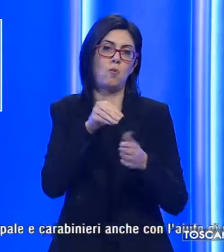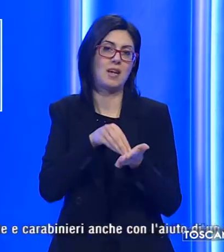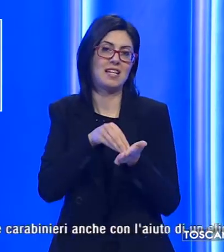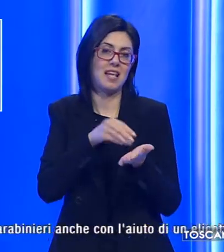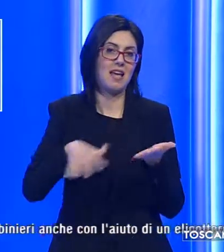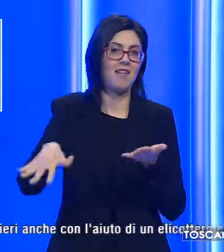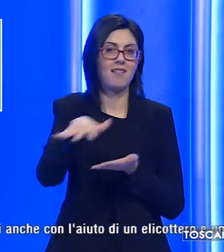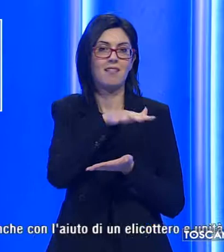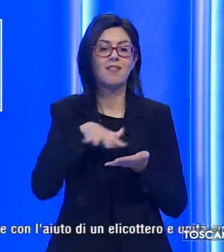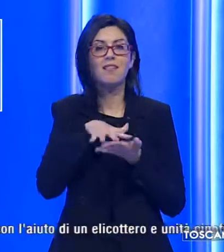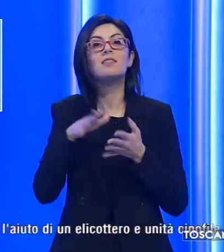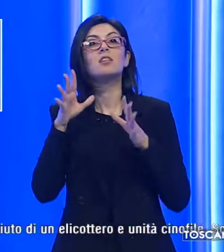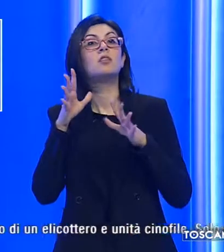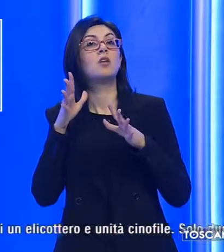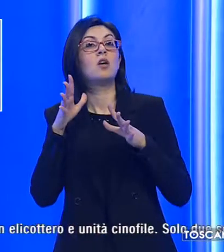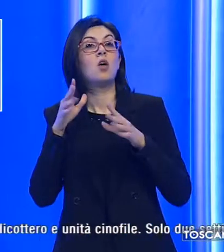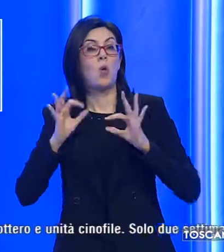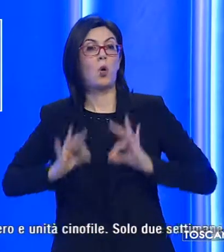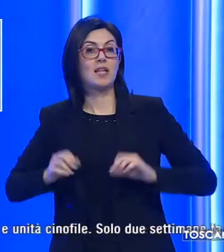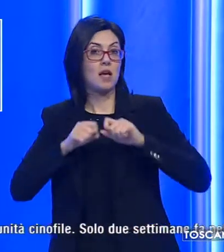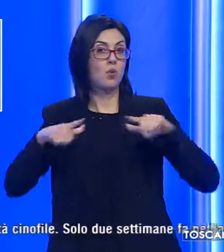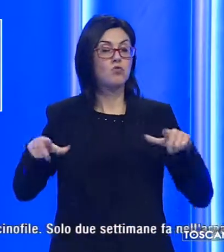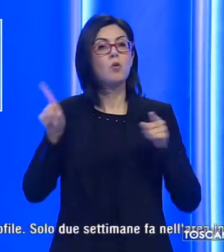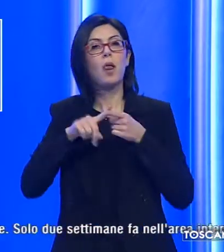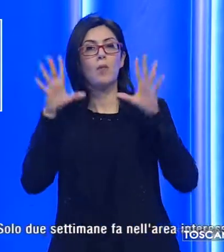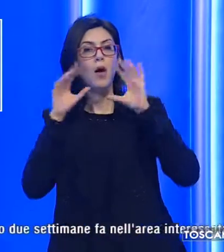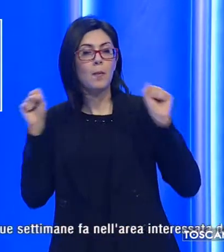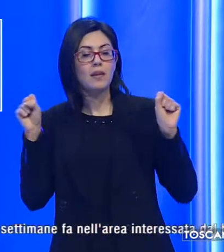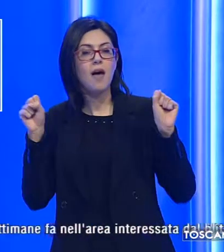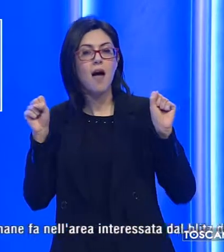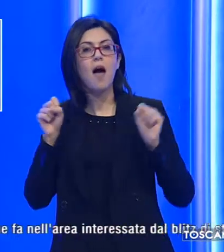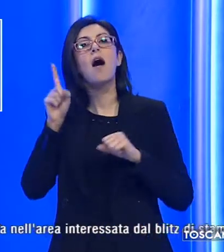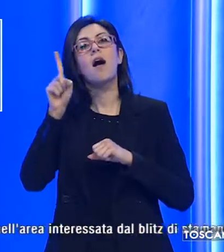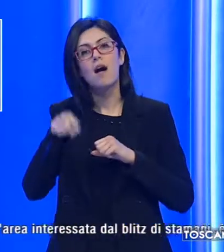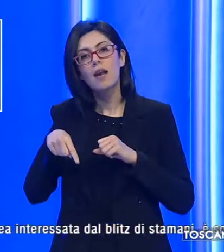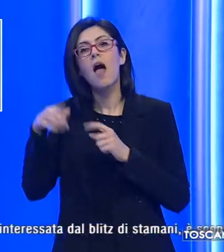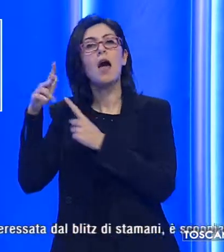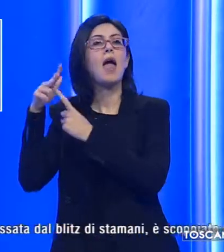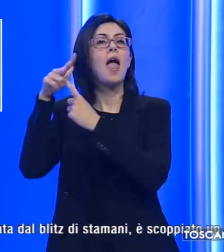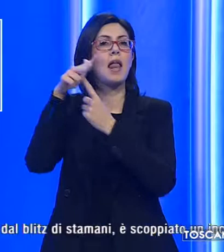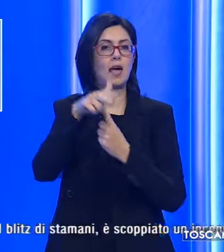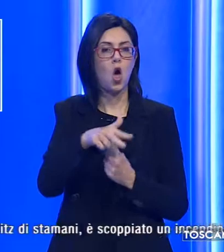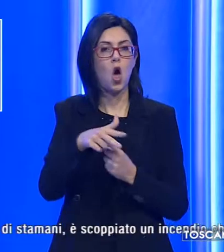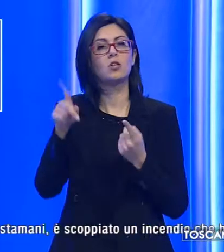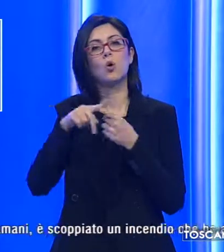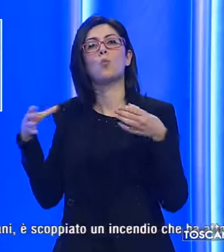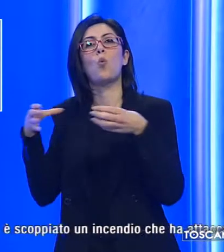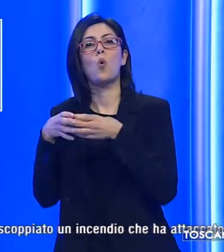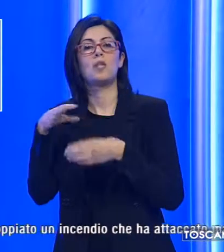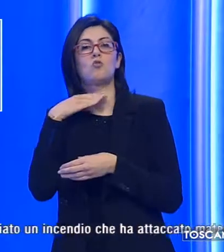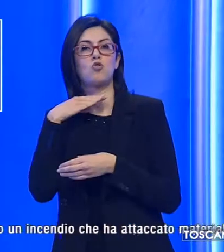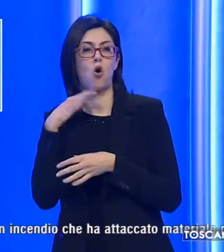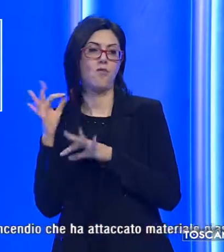polizia municipale e carabinieri anche con l'aiuto di un elicottero e unità cinofile.